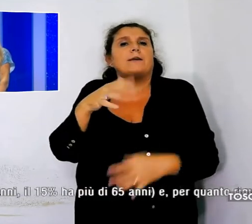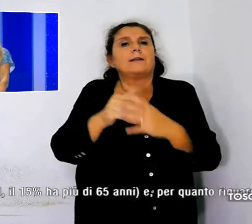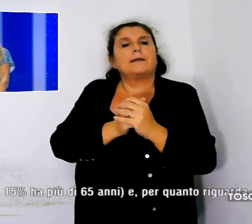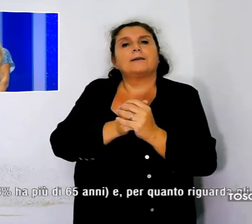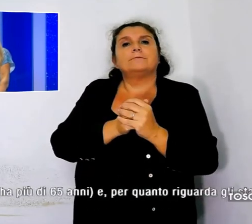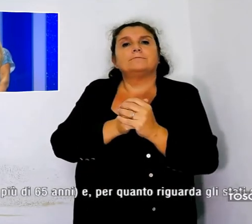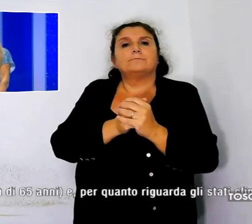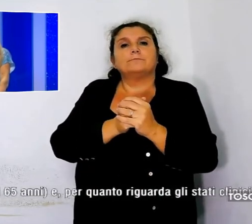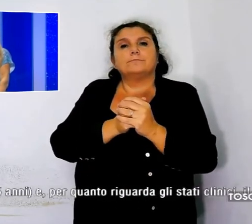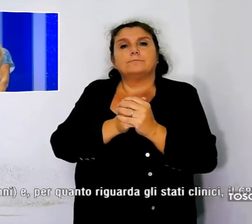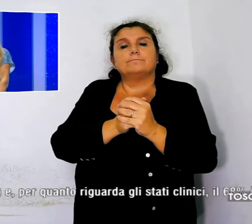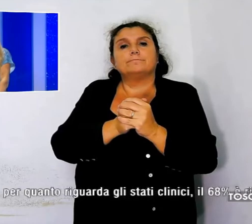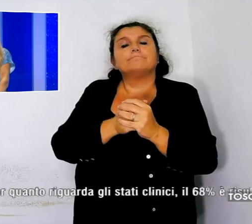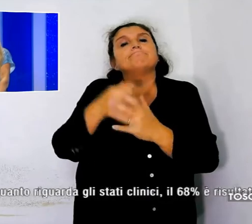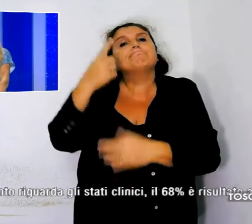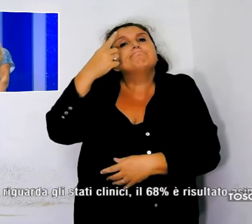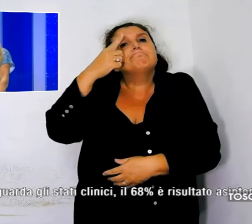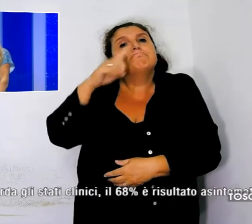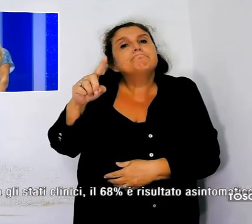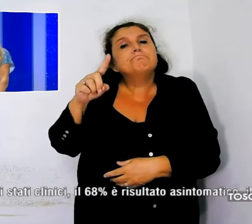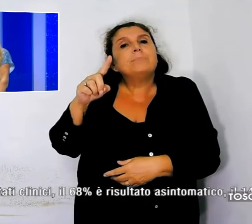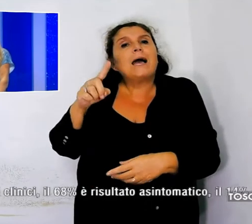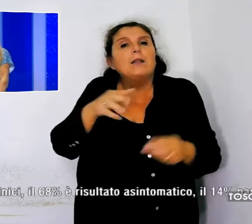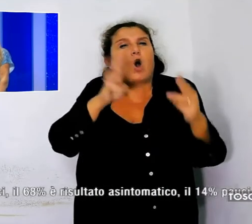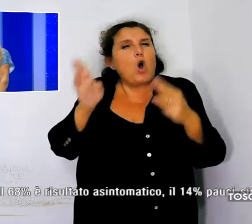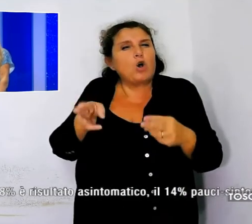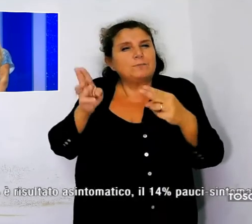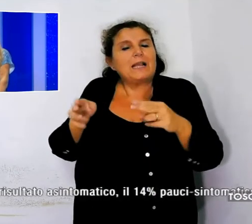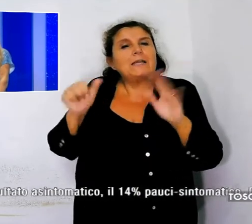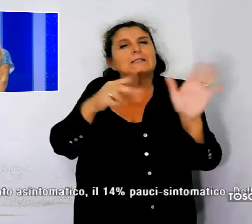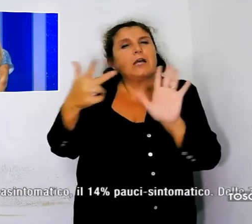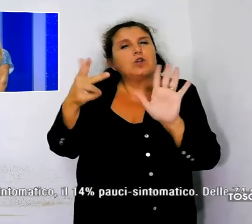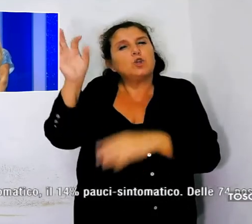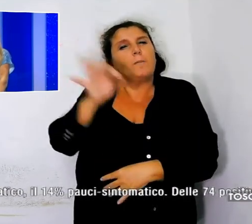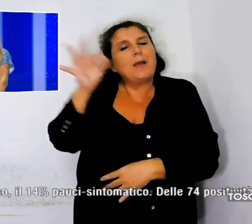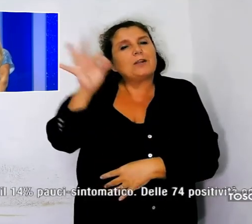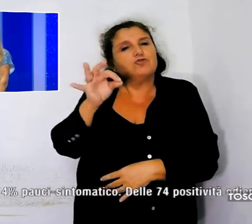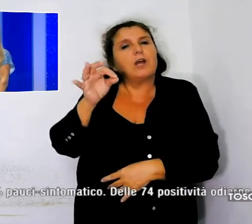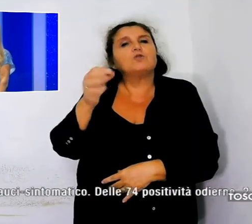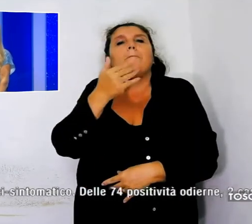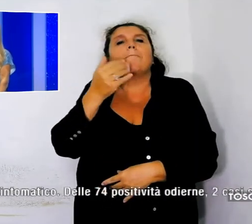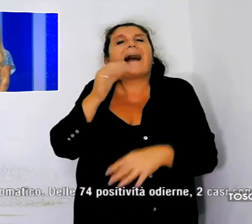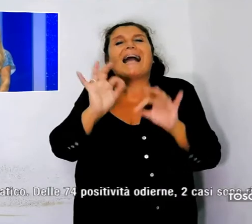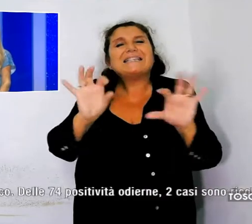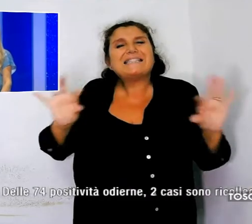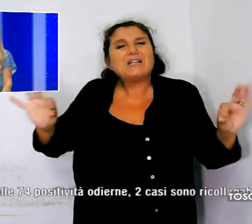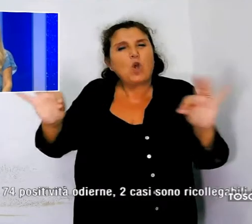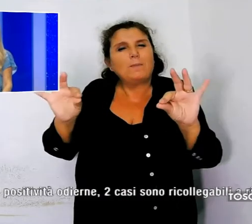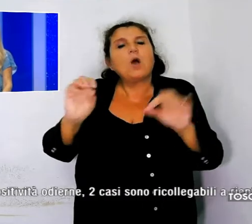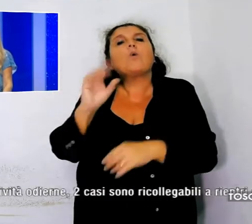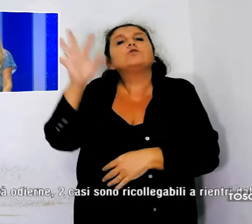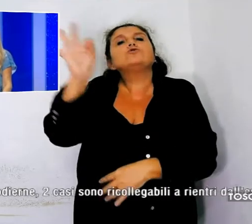Per quanto riguarda gli stati clinici, 68% risultato asintomatico, il 14%